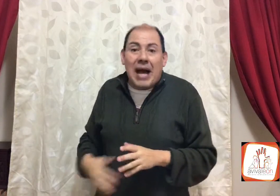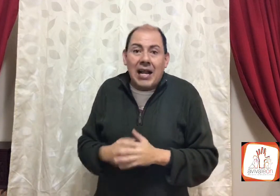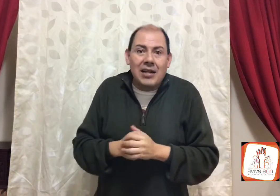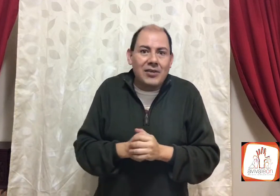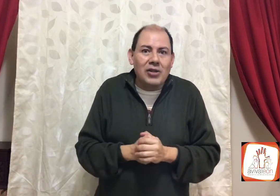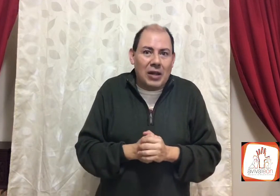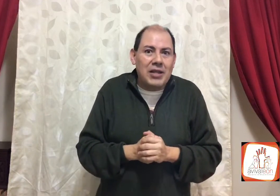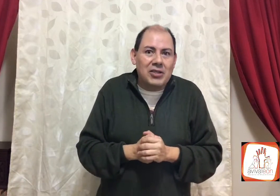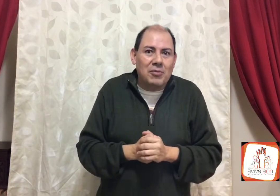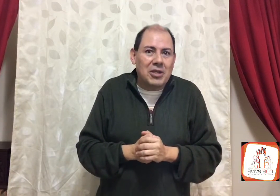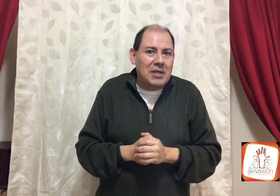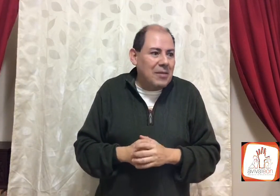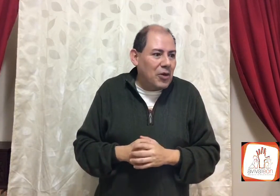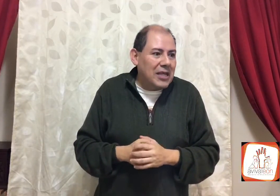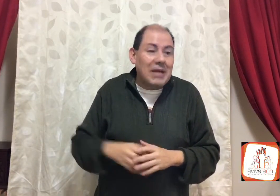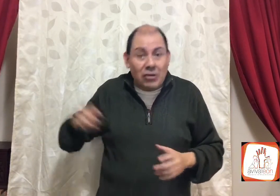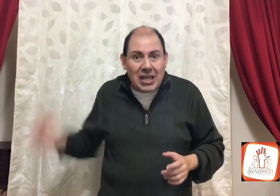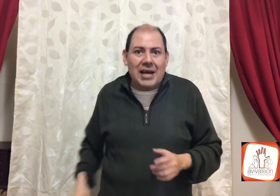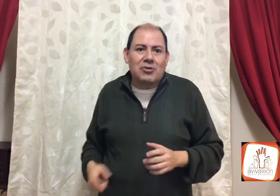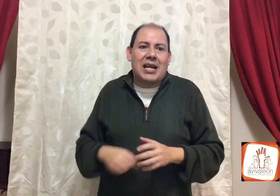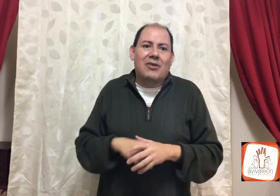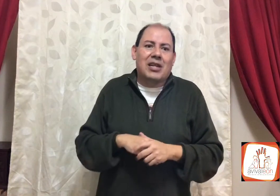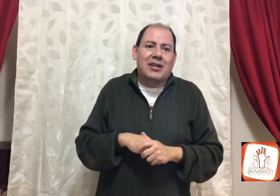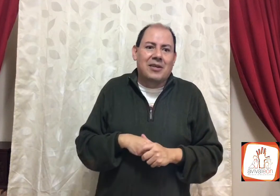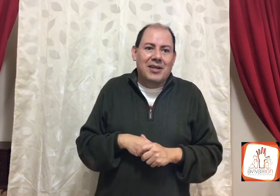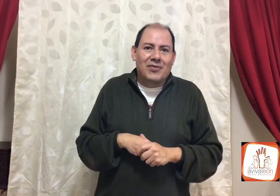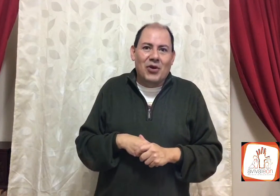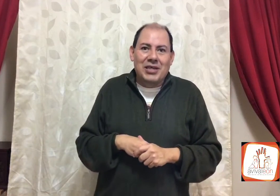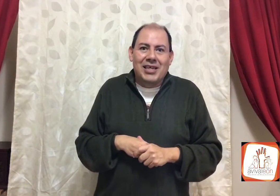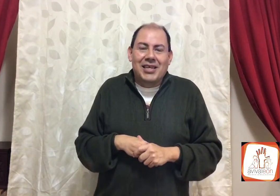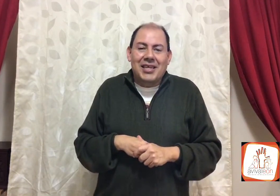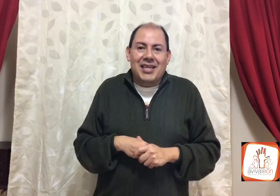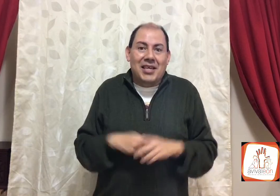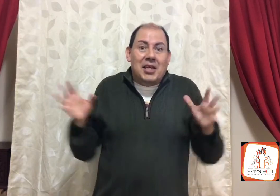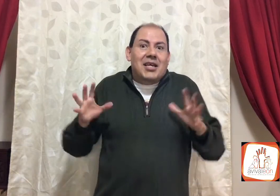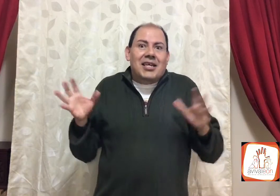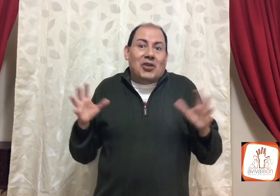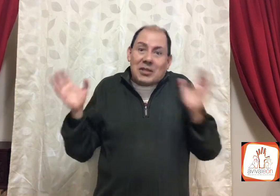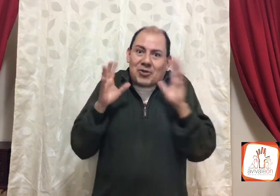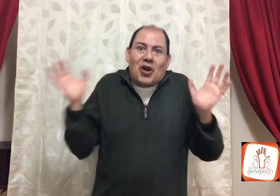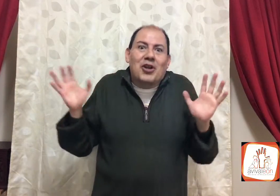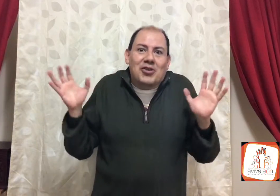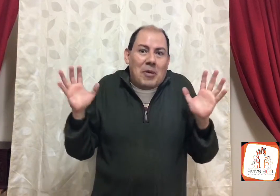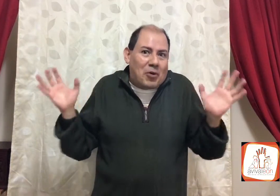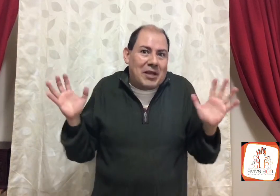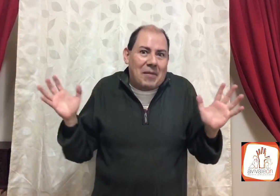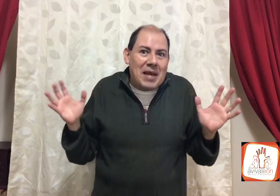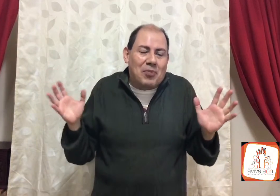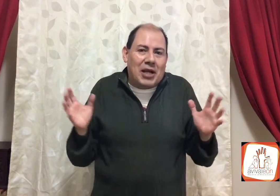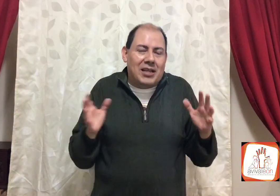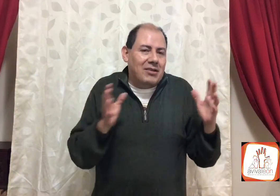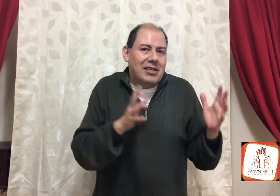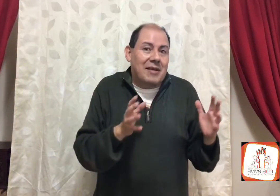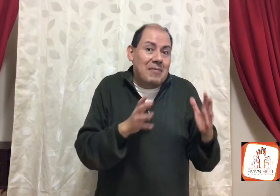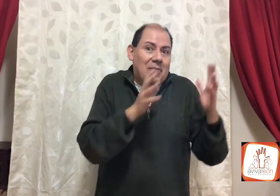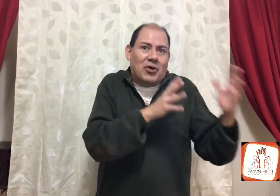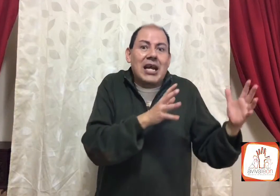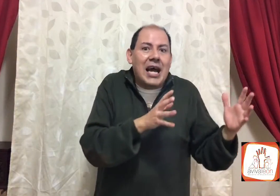mal, no, te lo he dicho muchas veces, te portas mal, nos quedamos a la otra, no, y, y entonces, pues todo, yo me portaba bien, porque donde estaba me aburría,